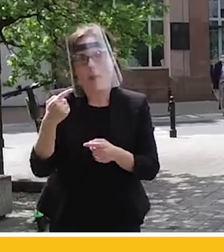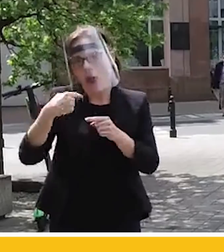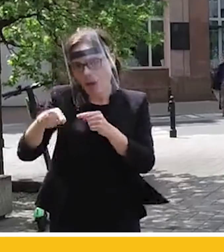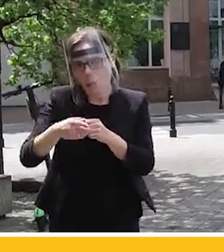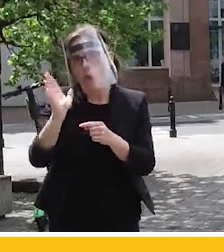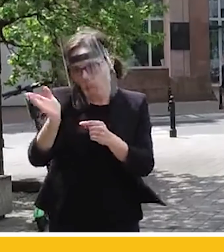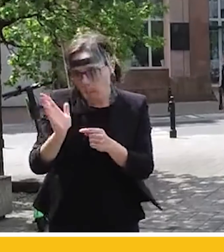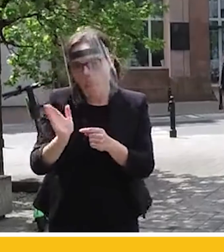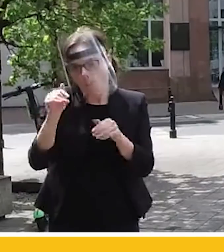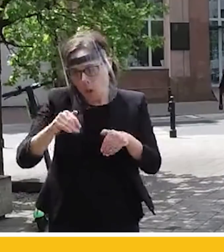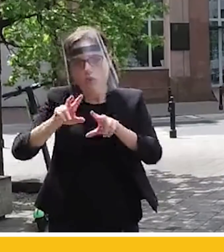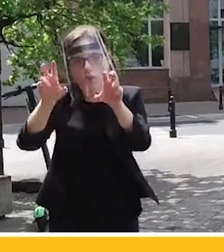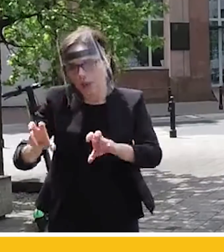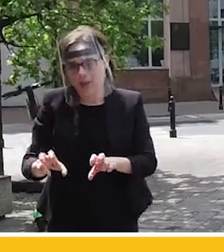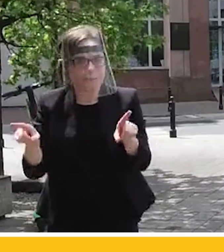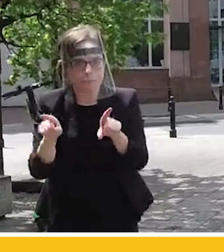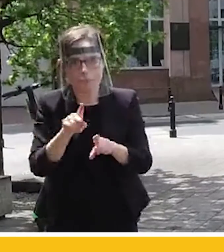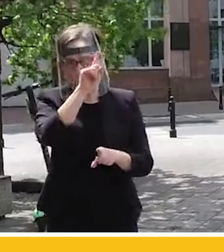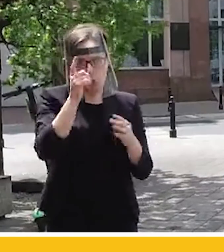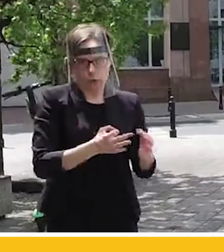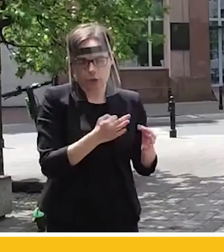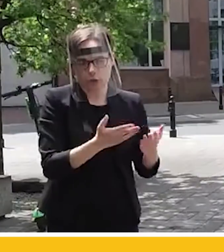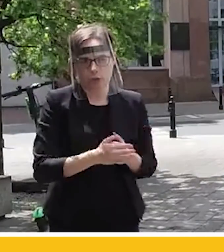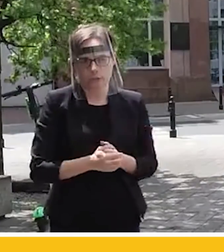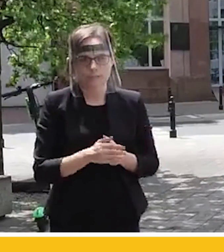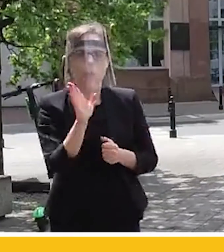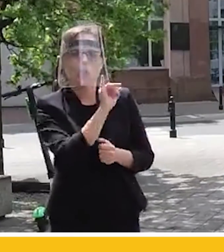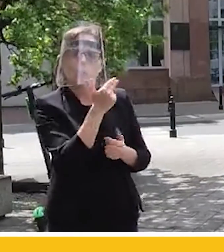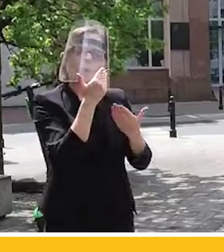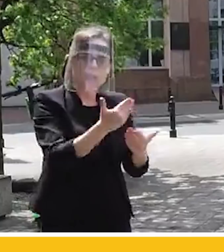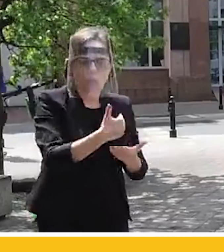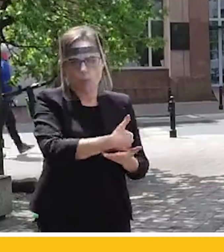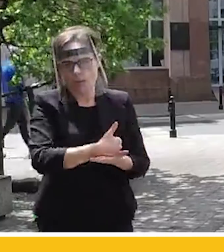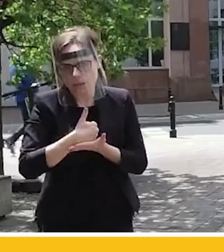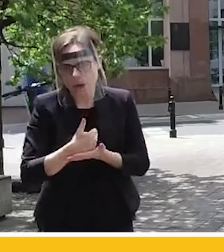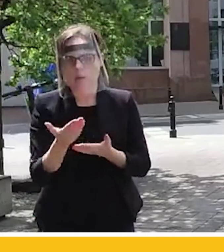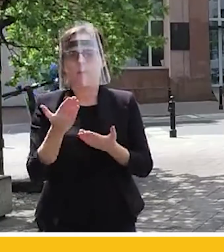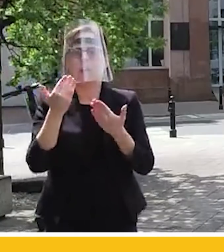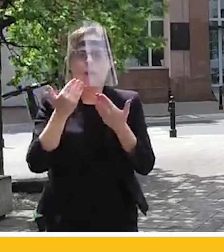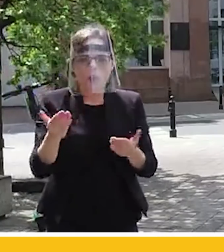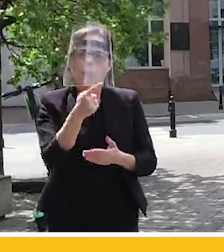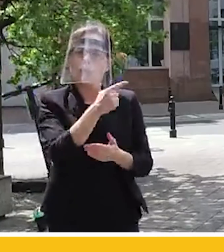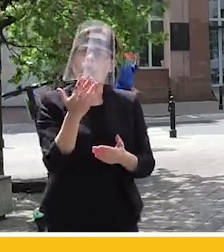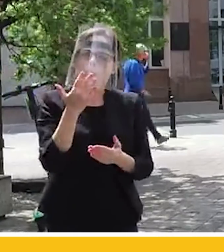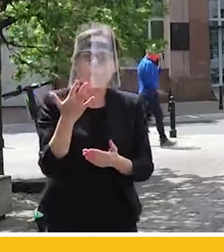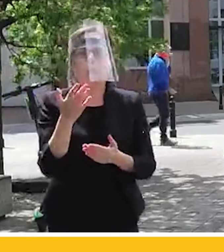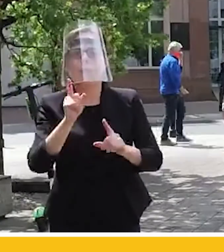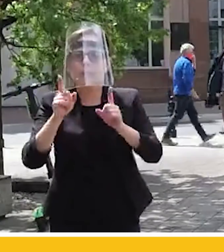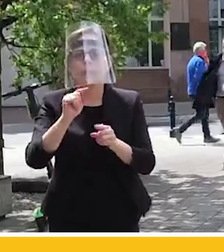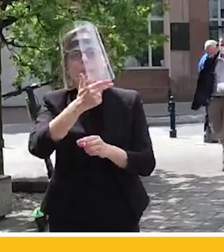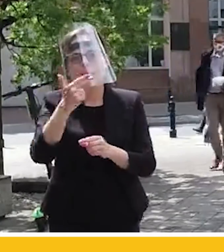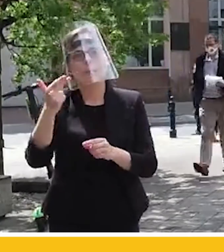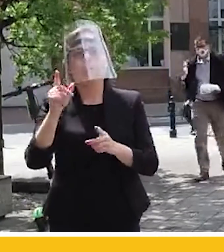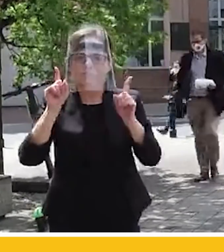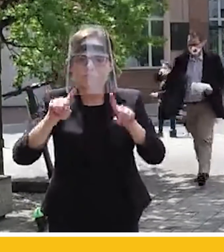jak ci ludzie dzisiaj. Dziękuję Ci, Szymon, za wsparcie. Dziękuję za mówienie o realnych problemach ludzi. O